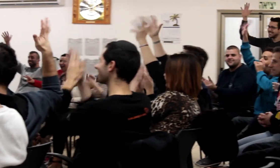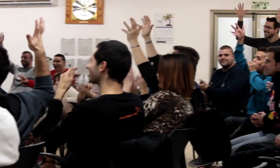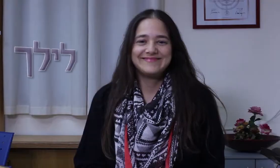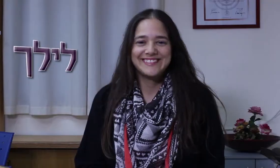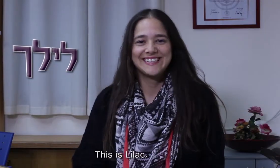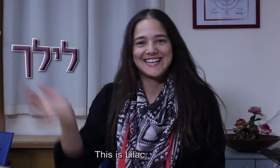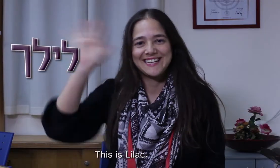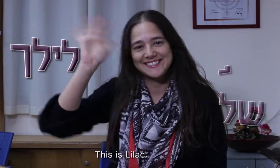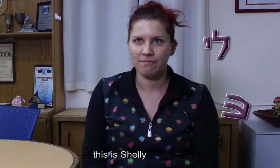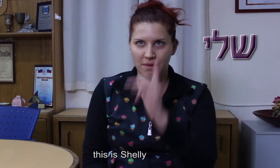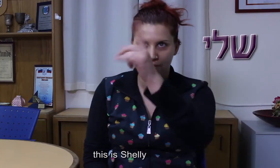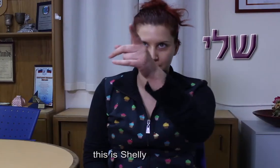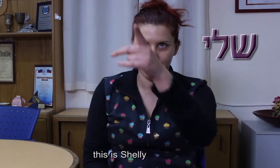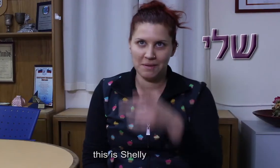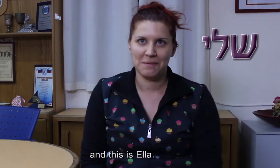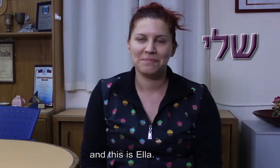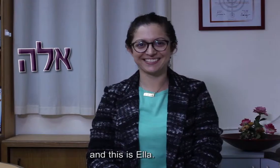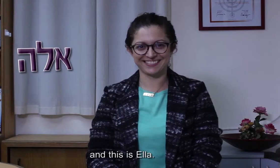זו לילח, זו שלי וזו אלה